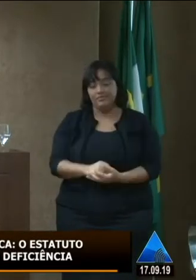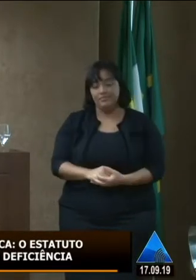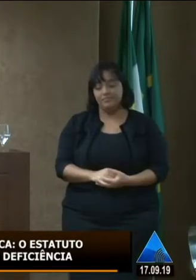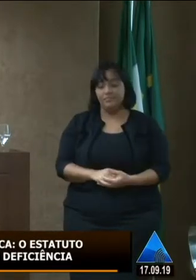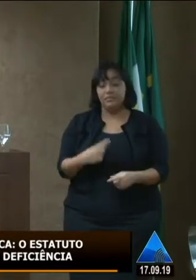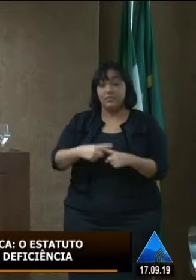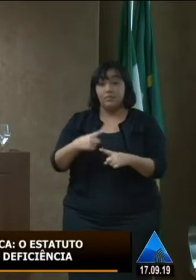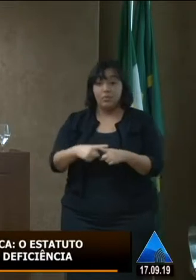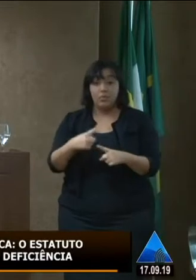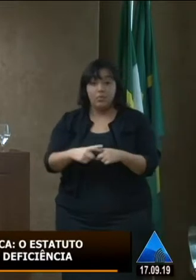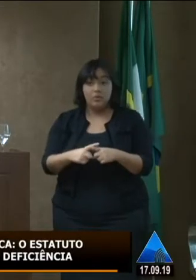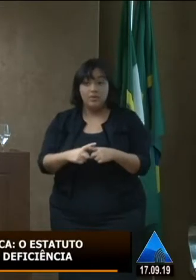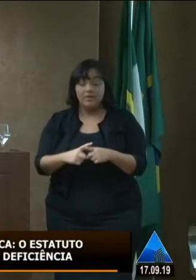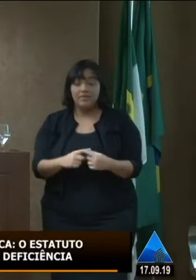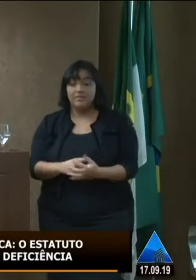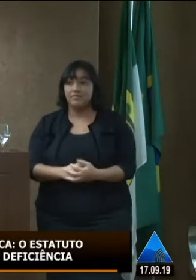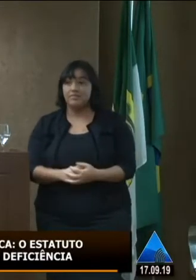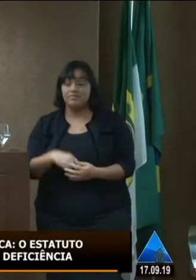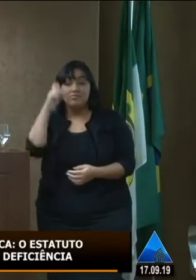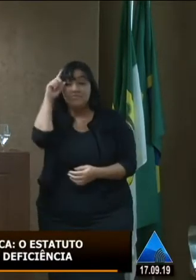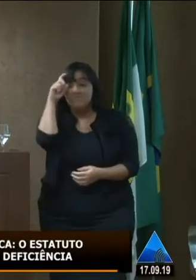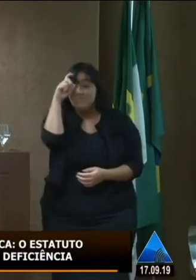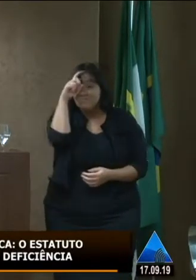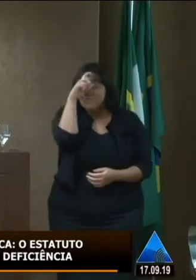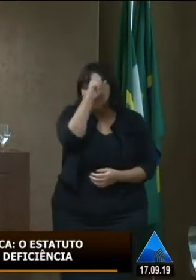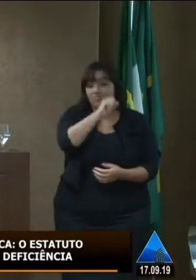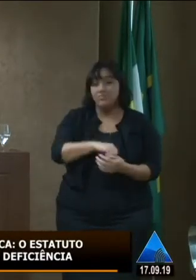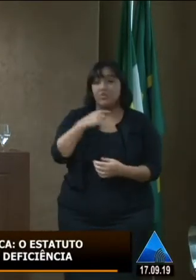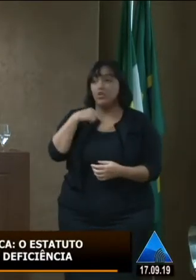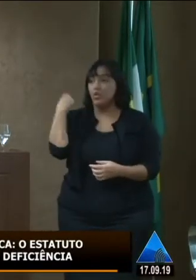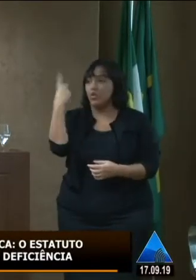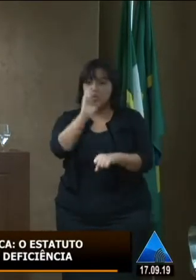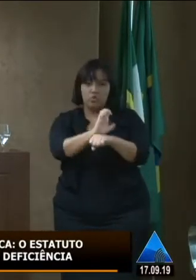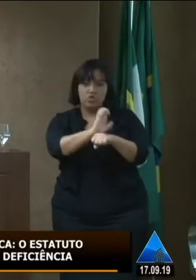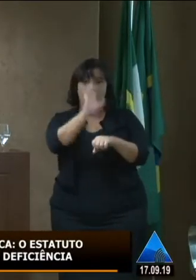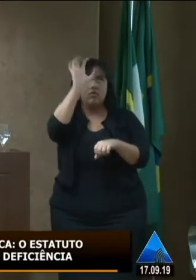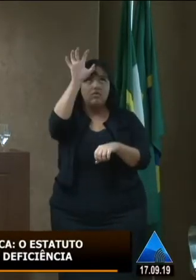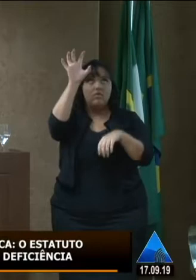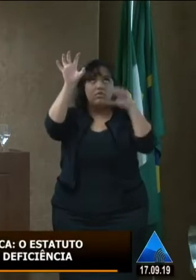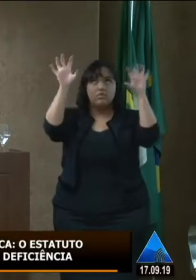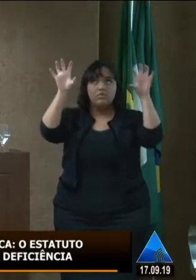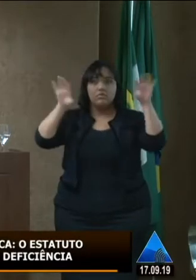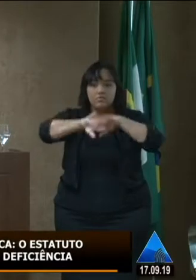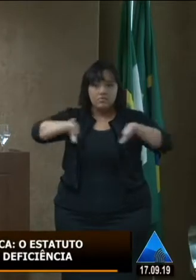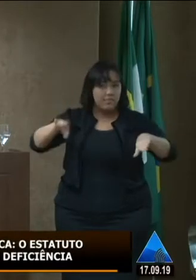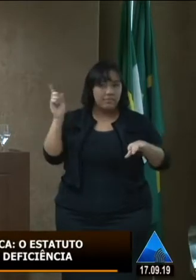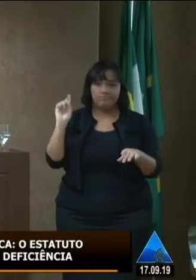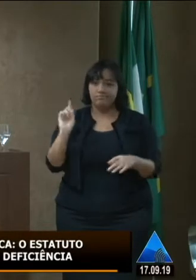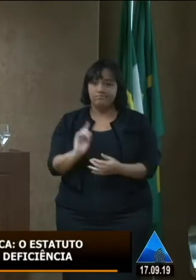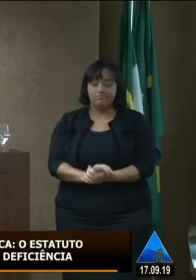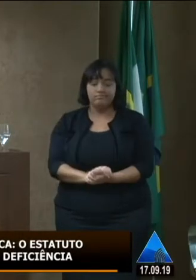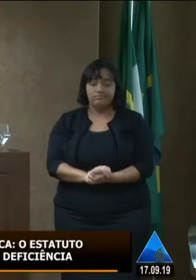porque é impossível nós não somos ilhas o sujeito de direito o cidadão